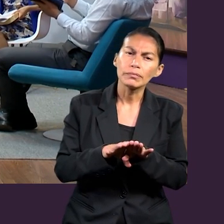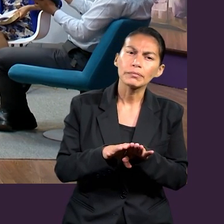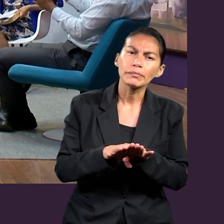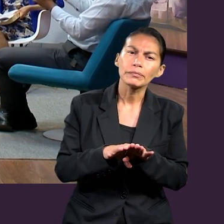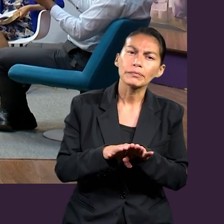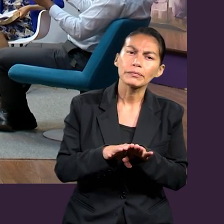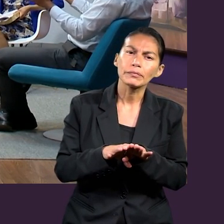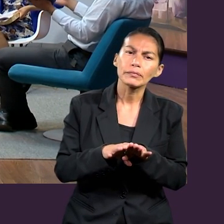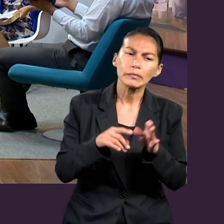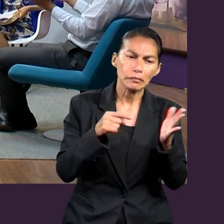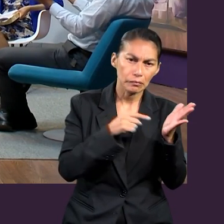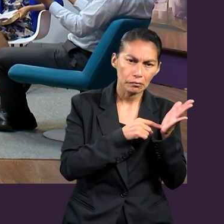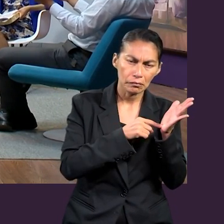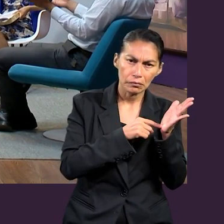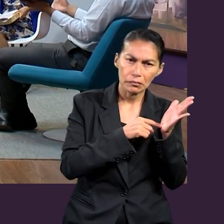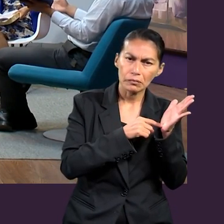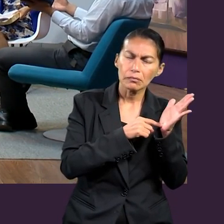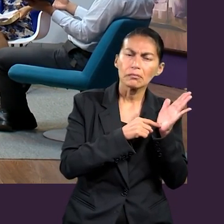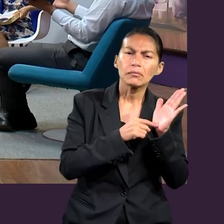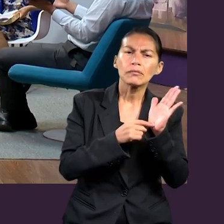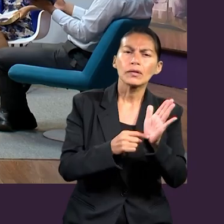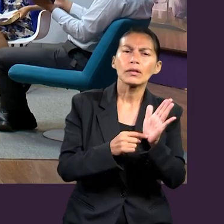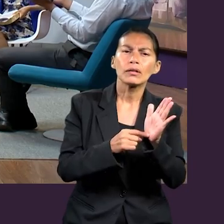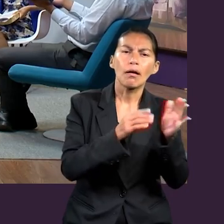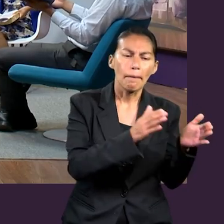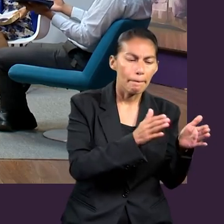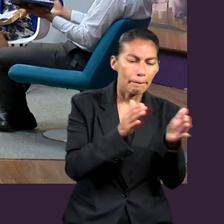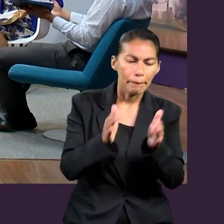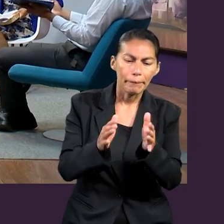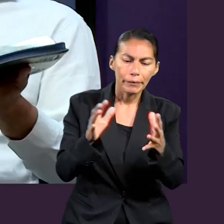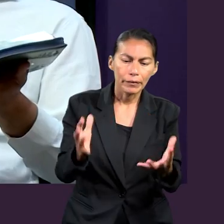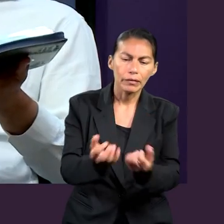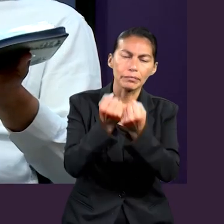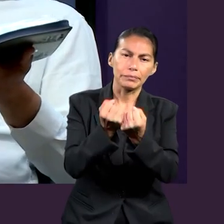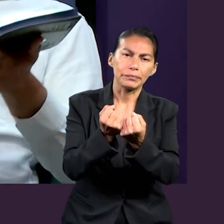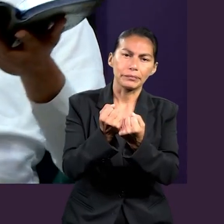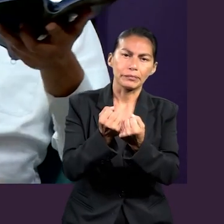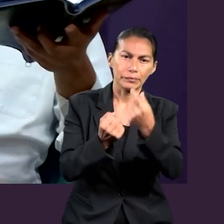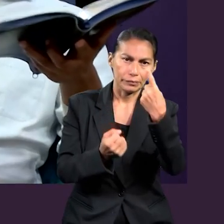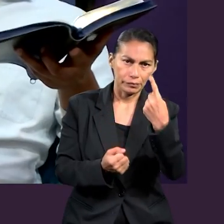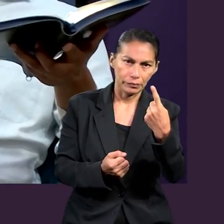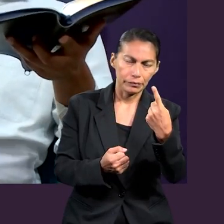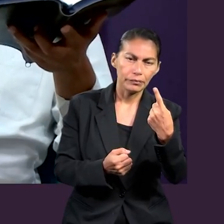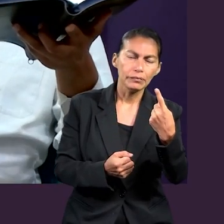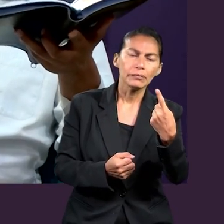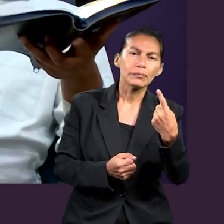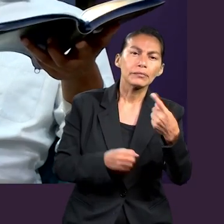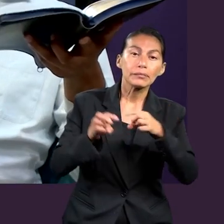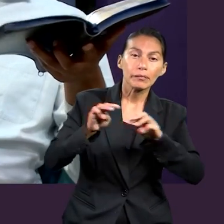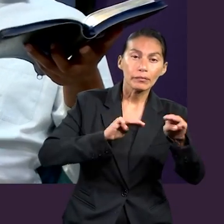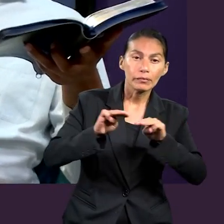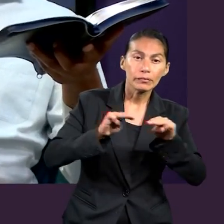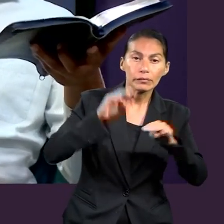dos fases continuas del plan de salvación. La primera parte, el ministerio de Cristo aquí en la tierra,